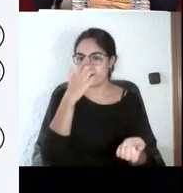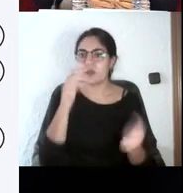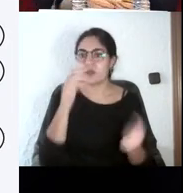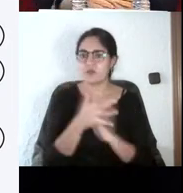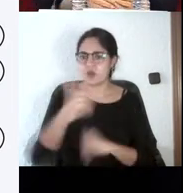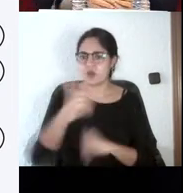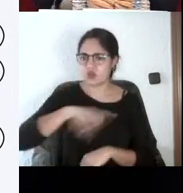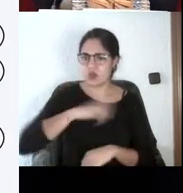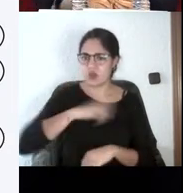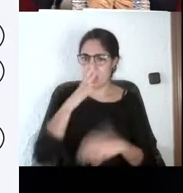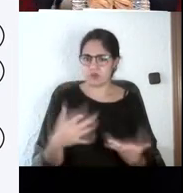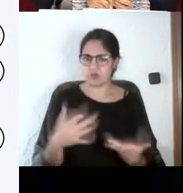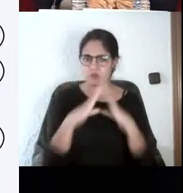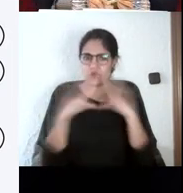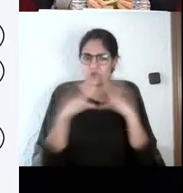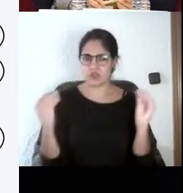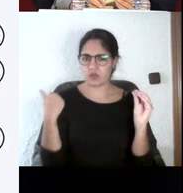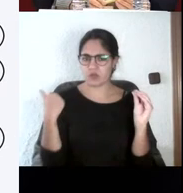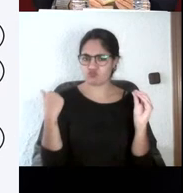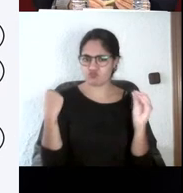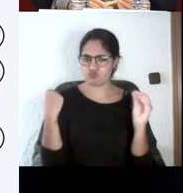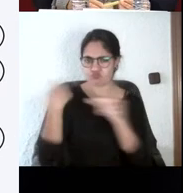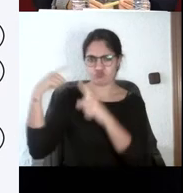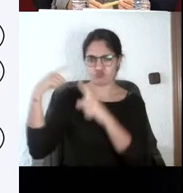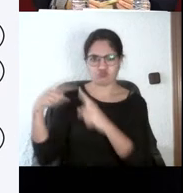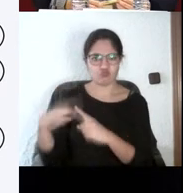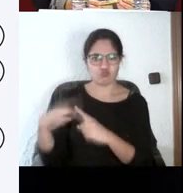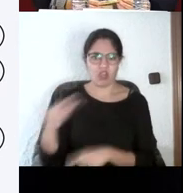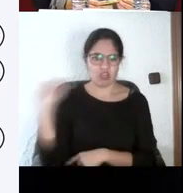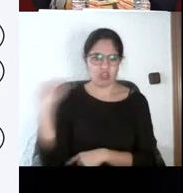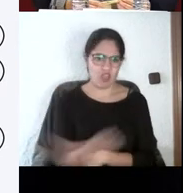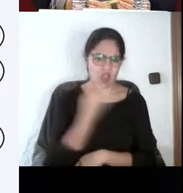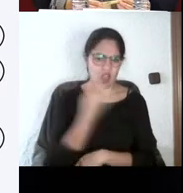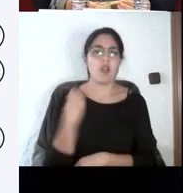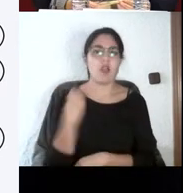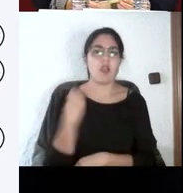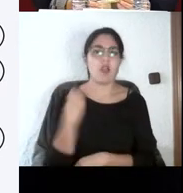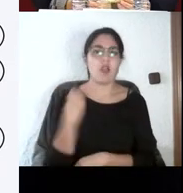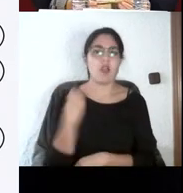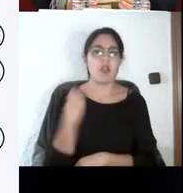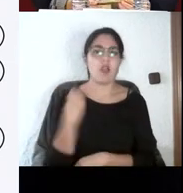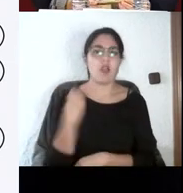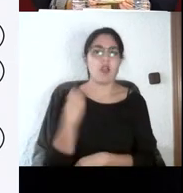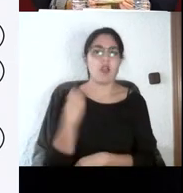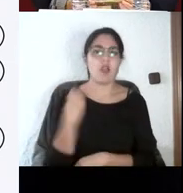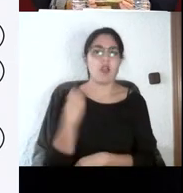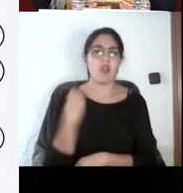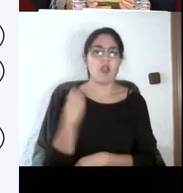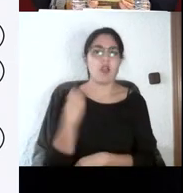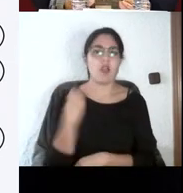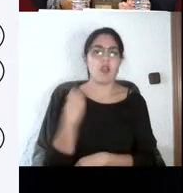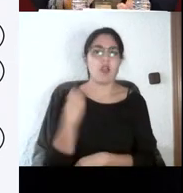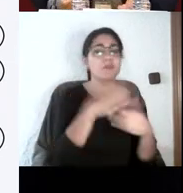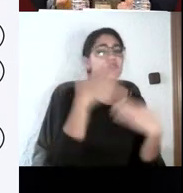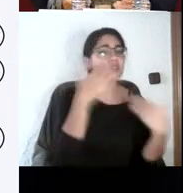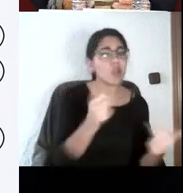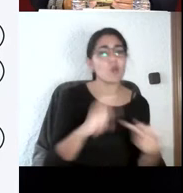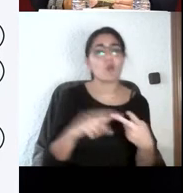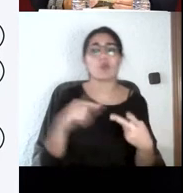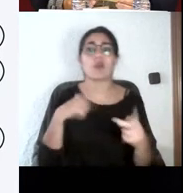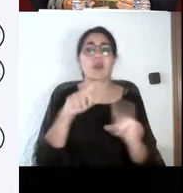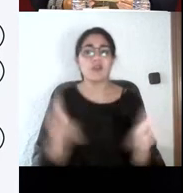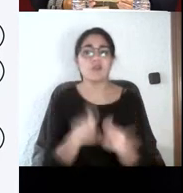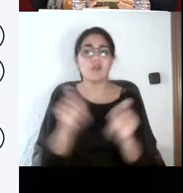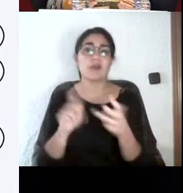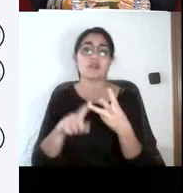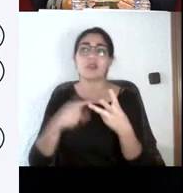con muchos centros muy diferentes, y no es mismo evaluar en salud, evaluar en informática, que en comunicación o en mi área,